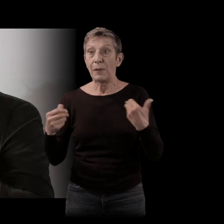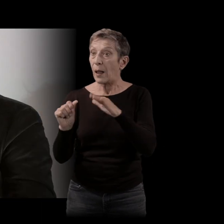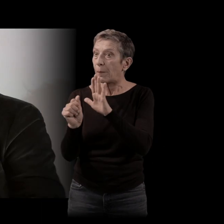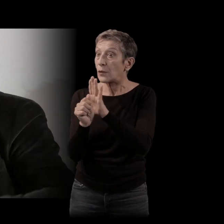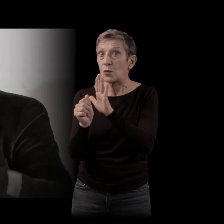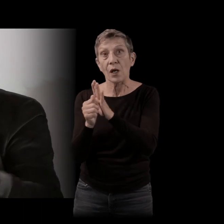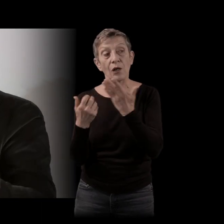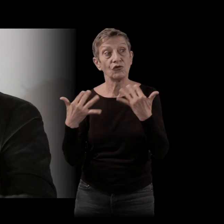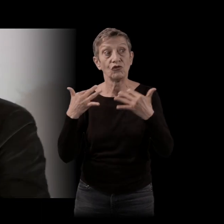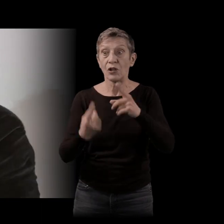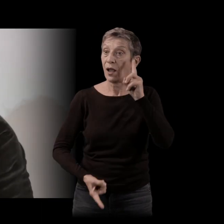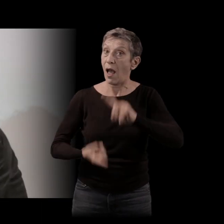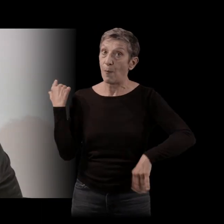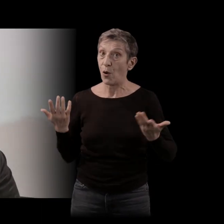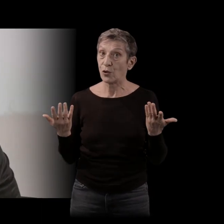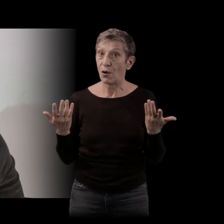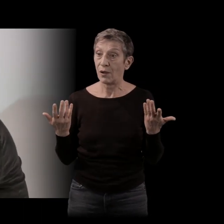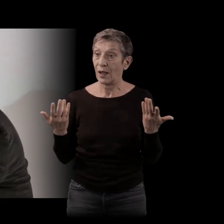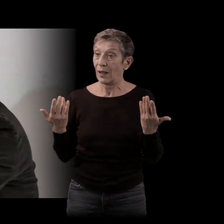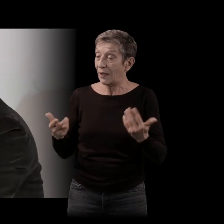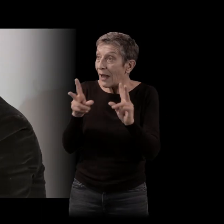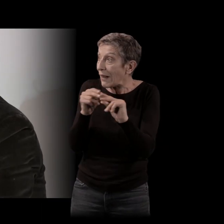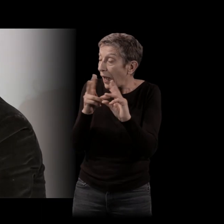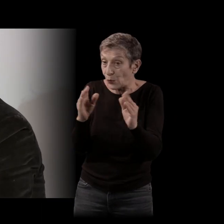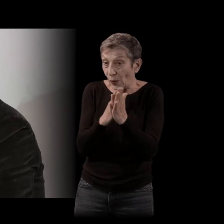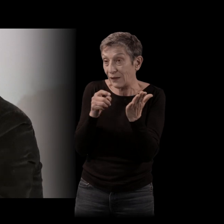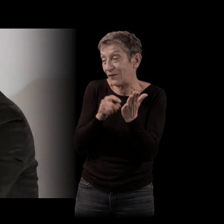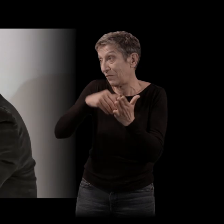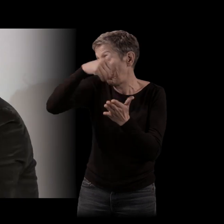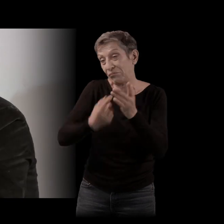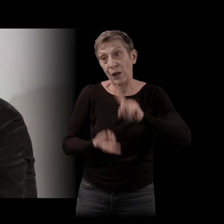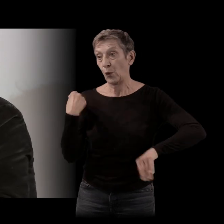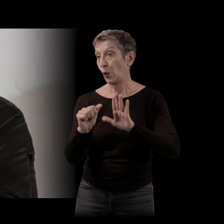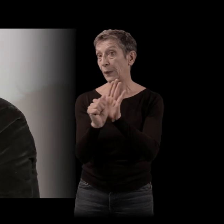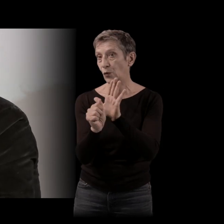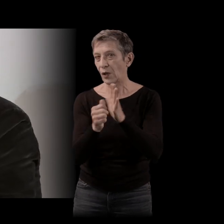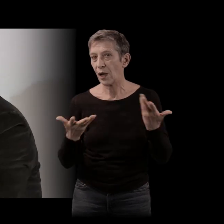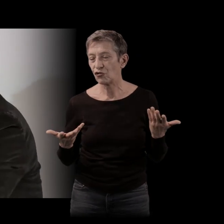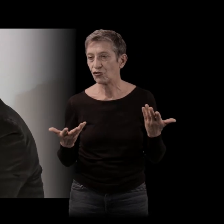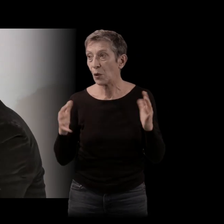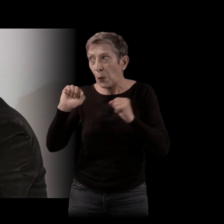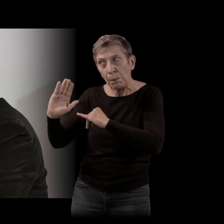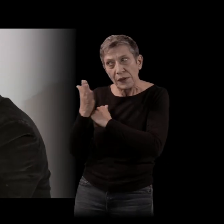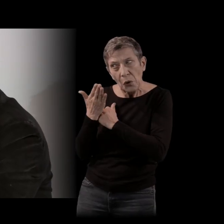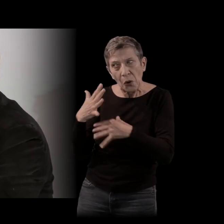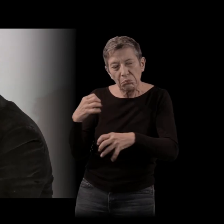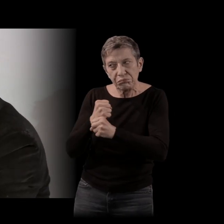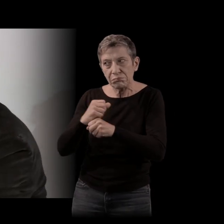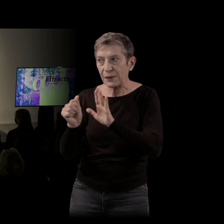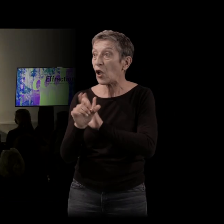importants et j'allais dire toute la narration du livre fonctionnent vraiment sur deux personnages. Présentez-les-nous brièvement. Justement, Hélène qui est elle. Oui,